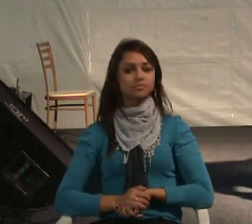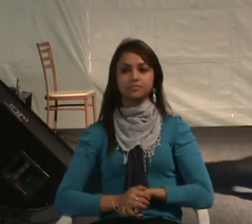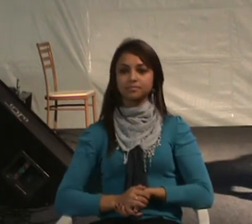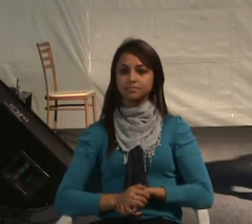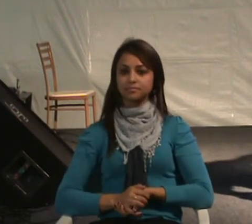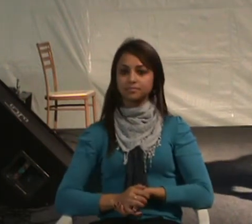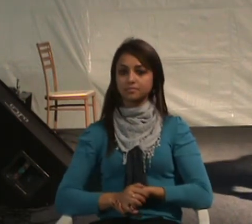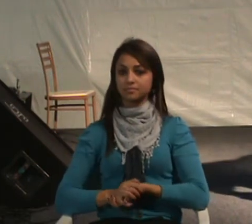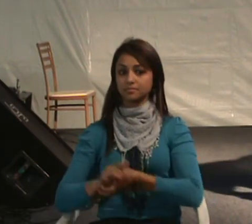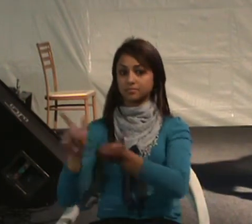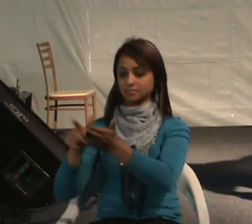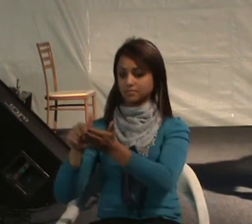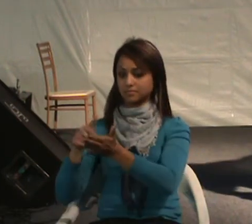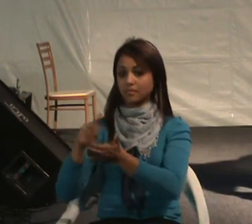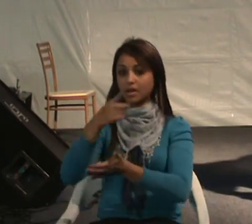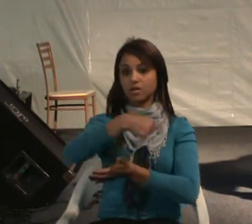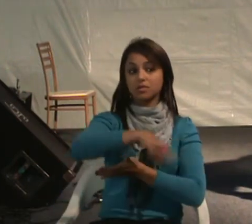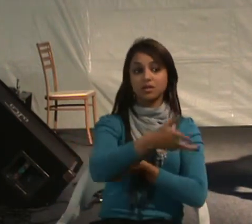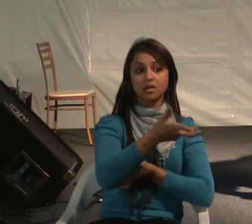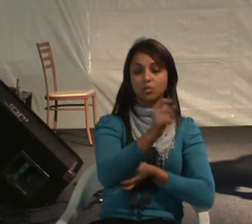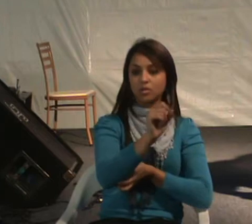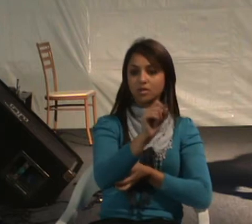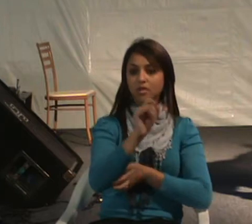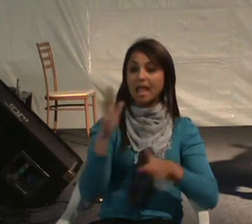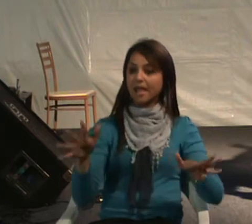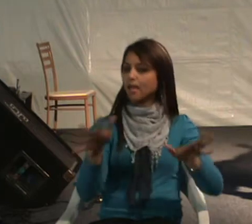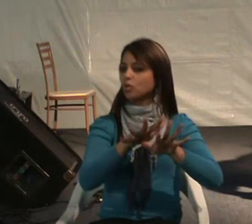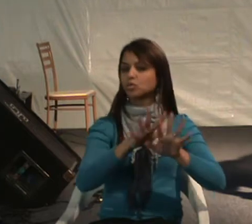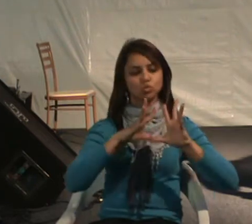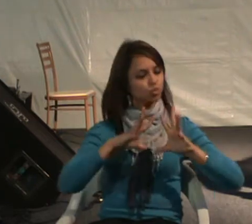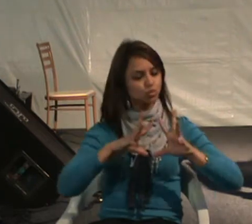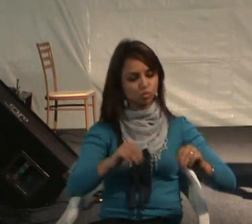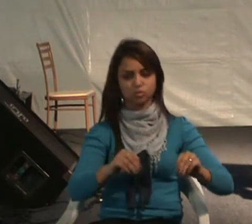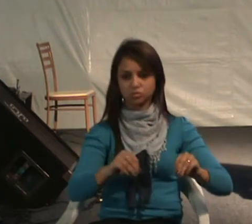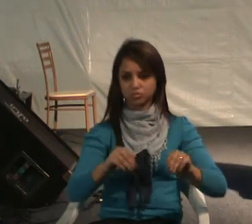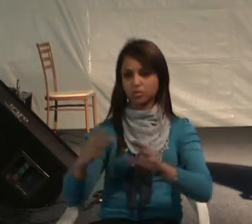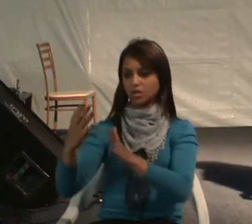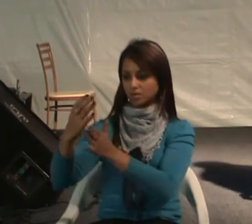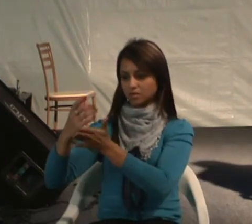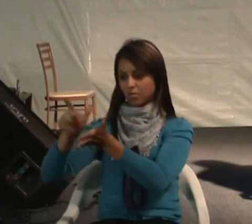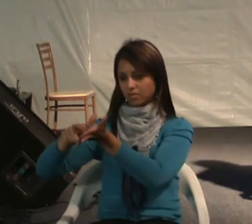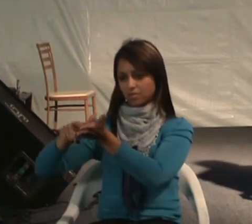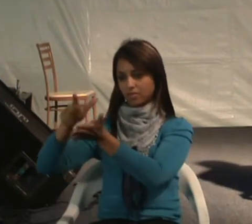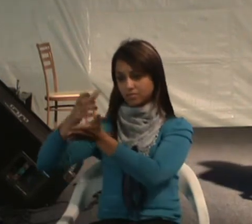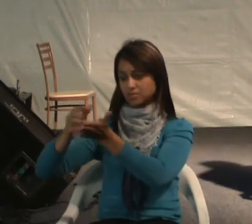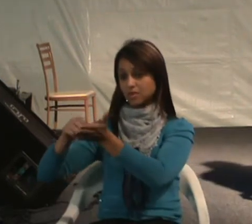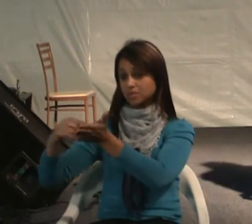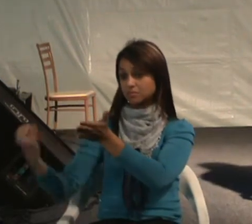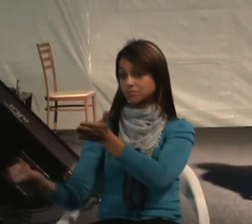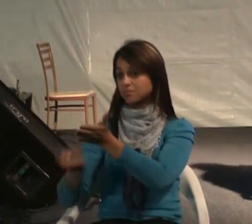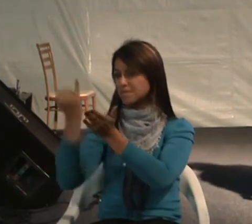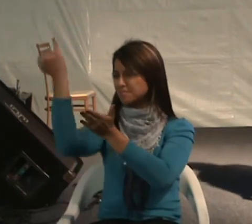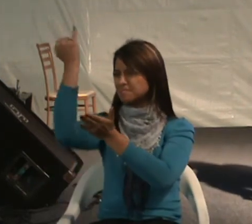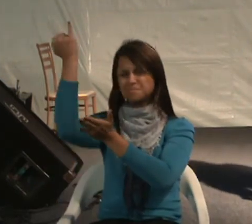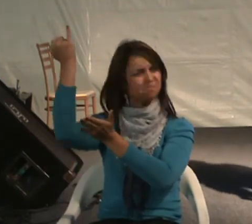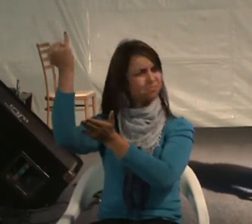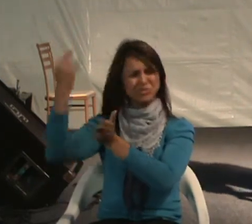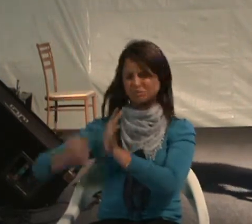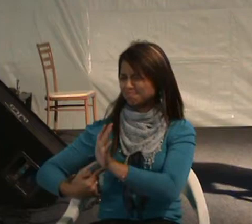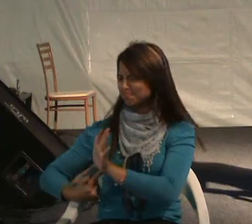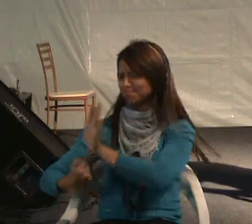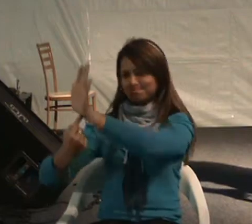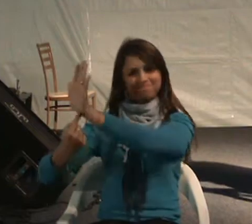queria? O que nós queremos? A inclusão plena. Então, a Convenção é importante instrumento